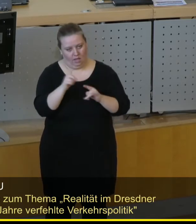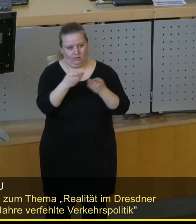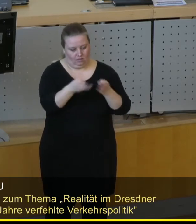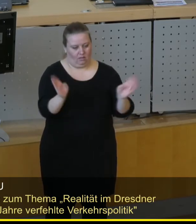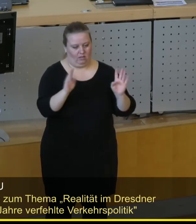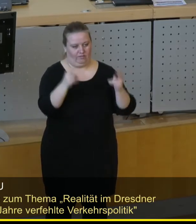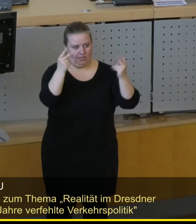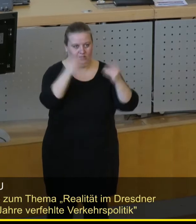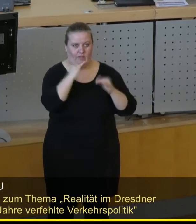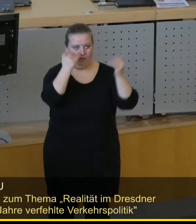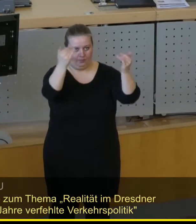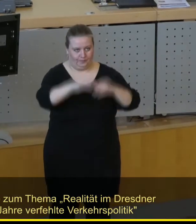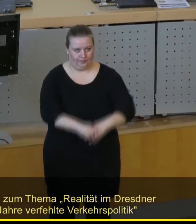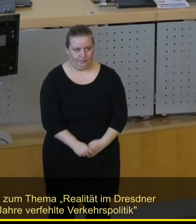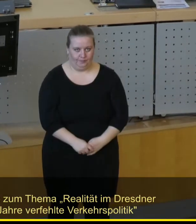gesetzt wird. Vielen Dank.